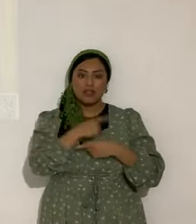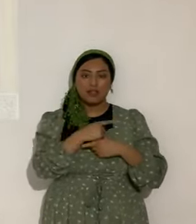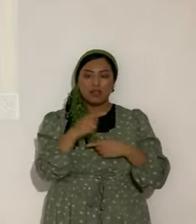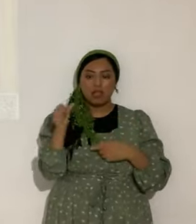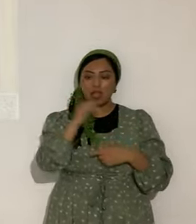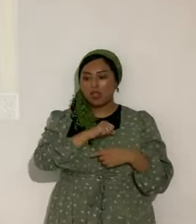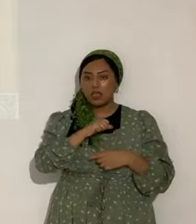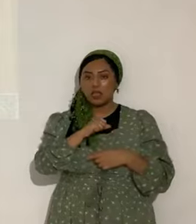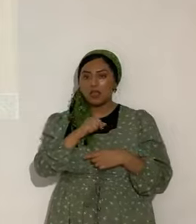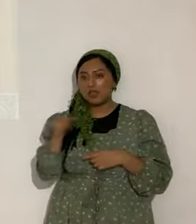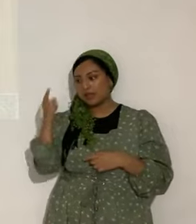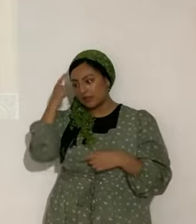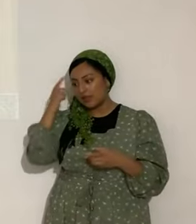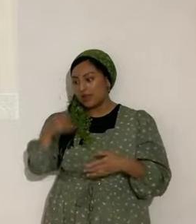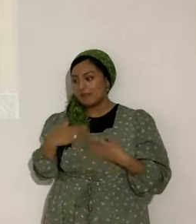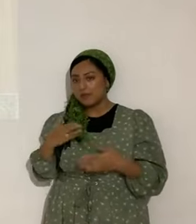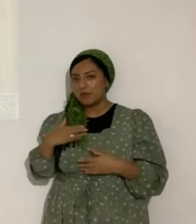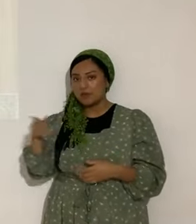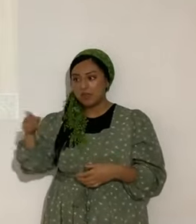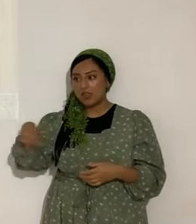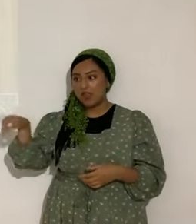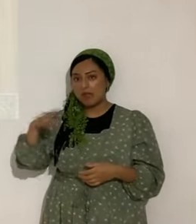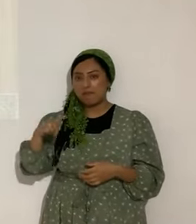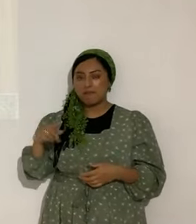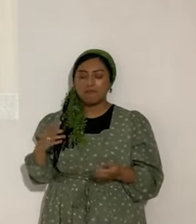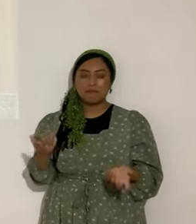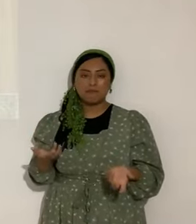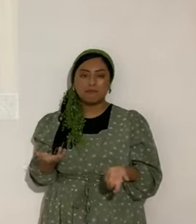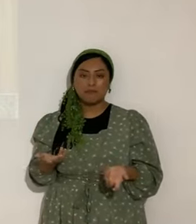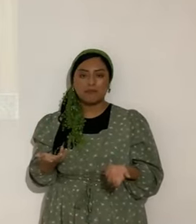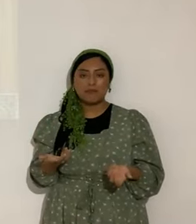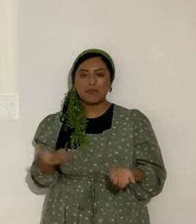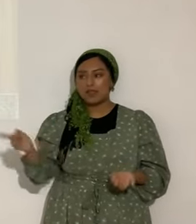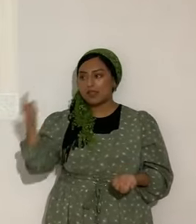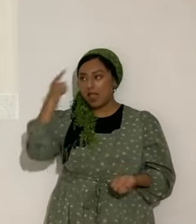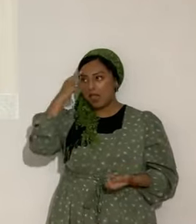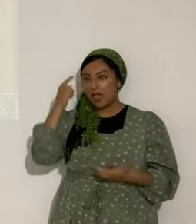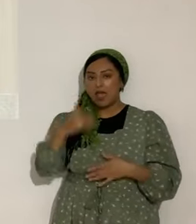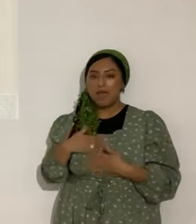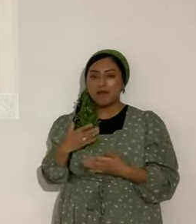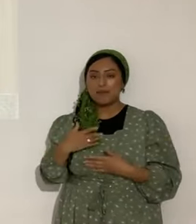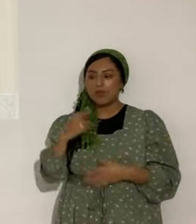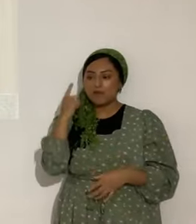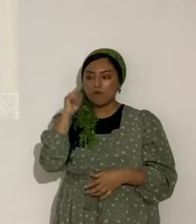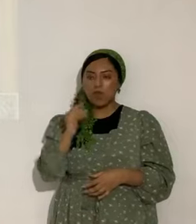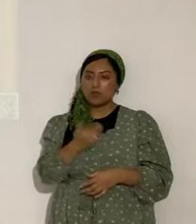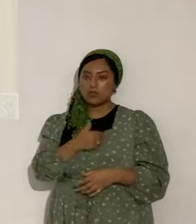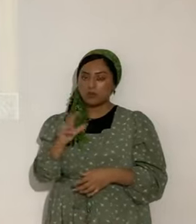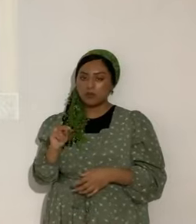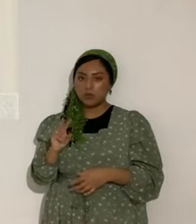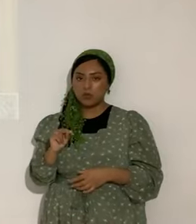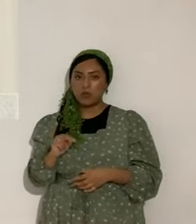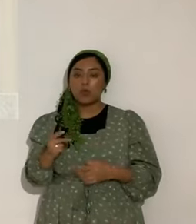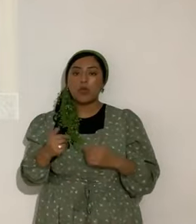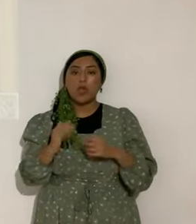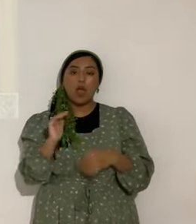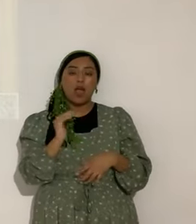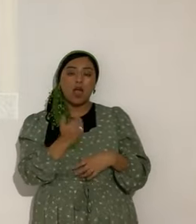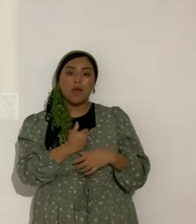o tres de la tarde. Puros borrachos ahí. Para ellos es la hora feliz. Para nosotros no. El día más feliz de nuestra